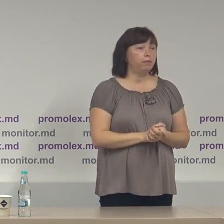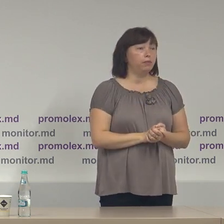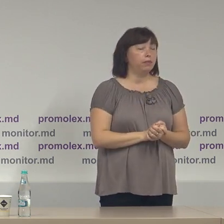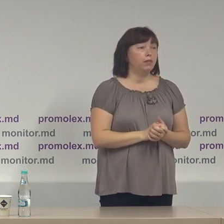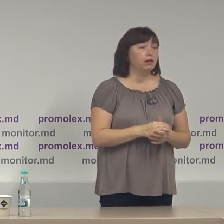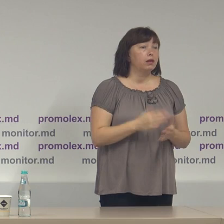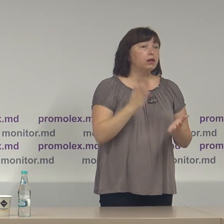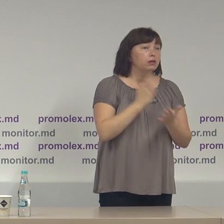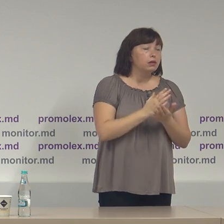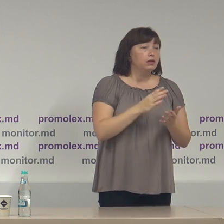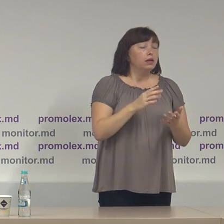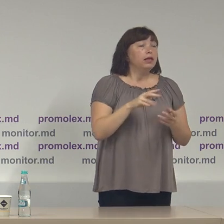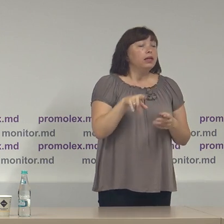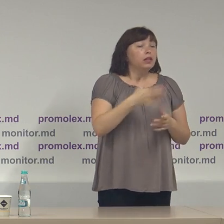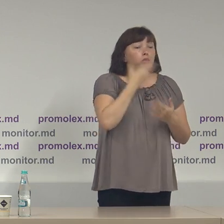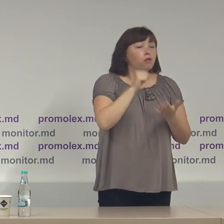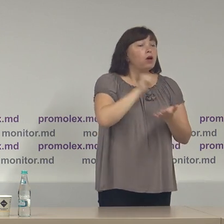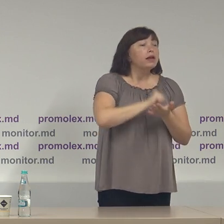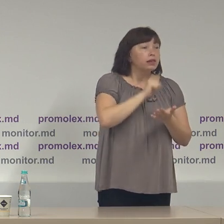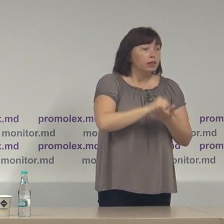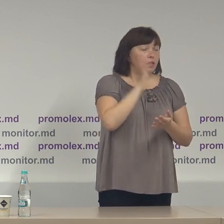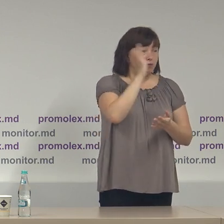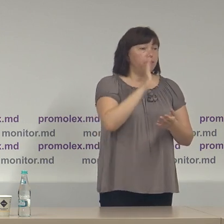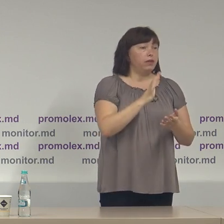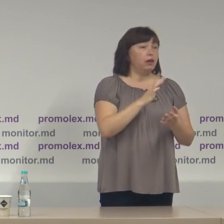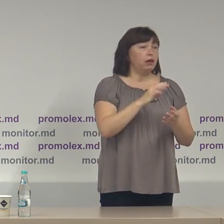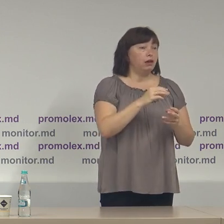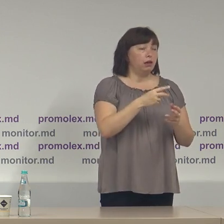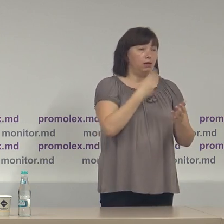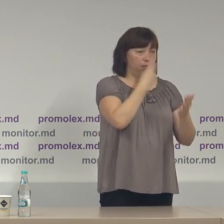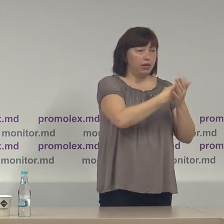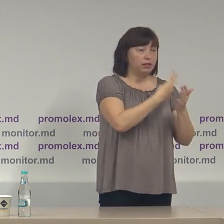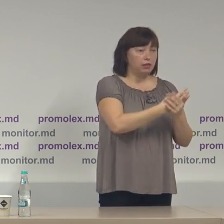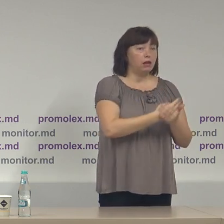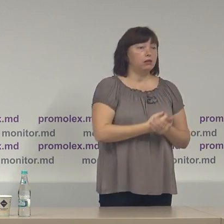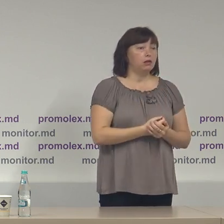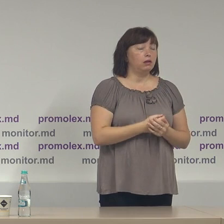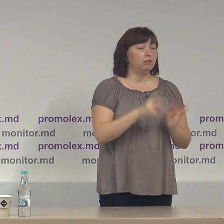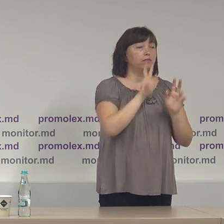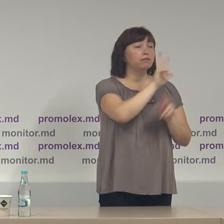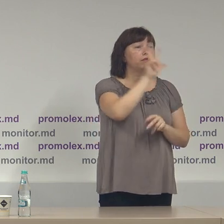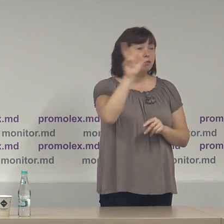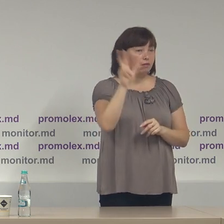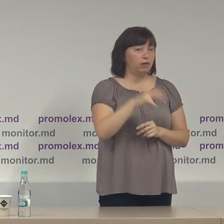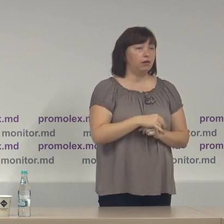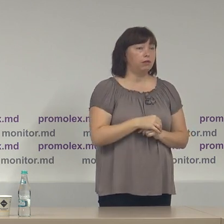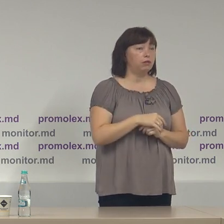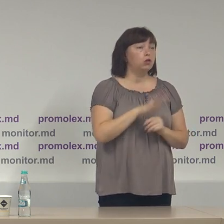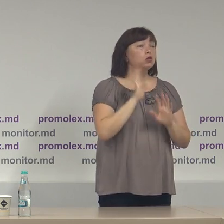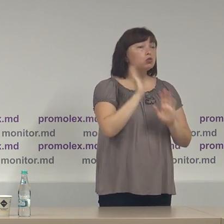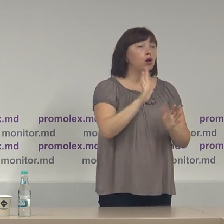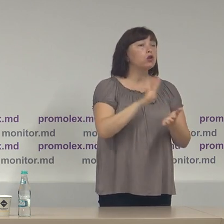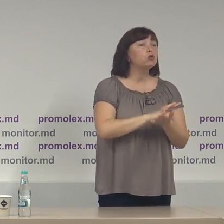versiunea neredactată acestui raport este prezentată la această conferință de presă doar